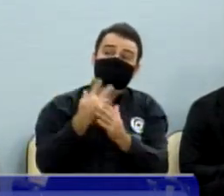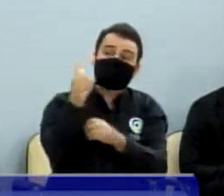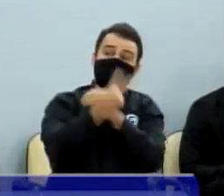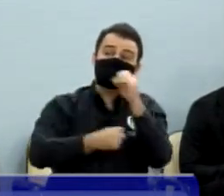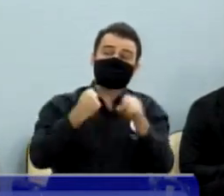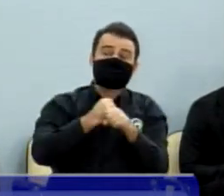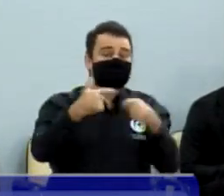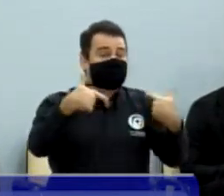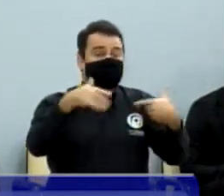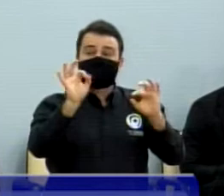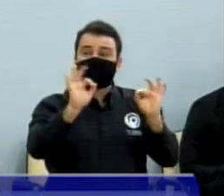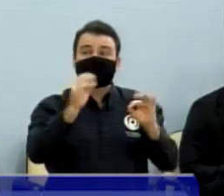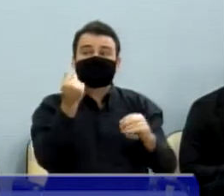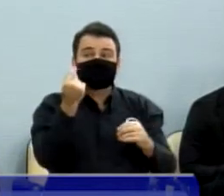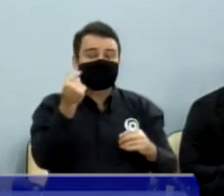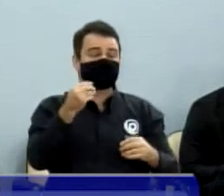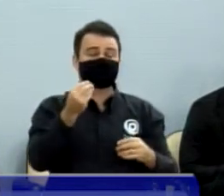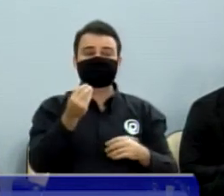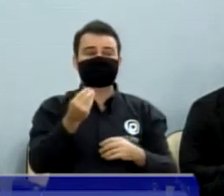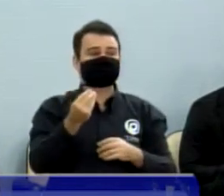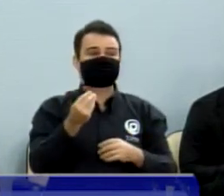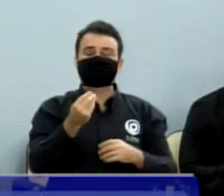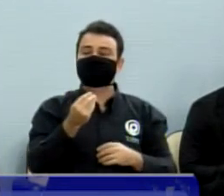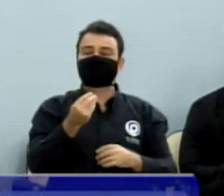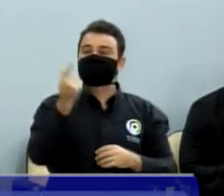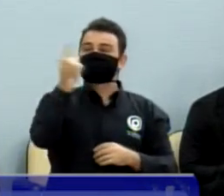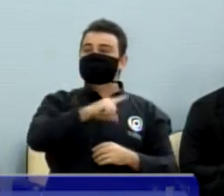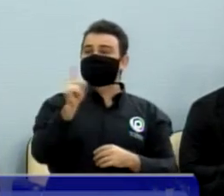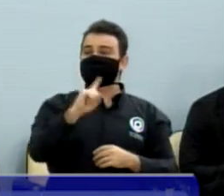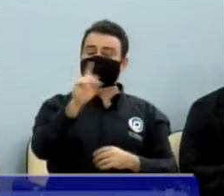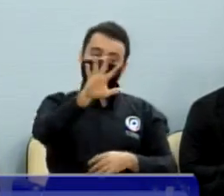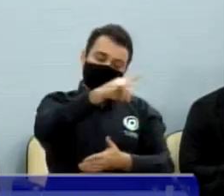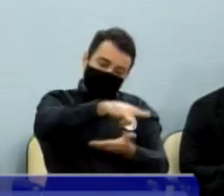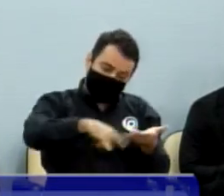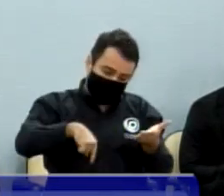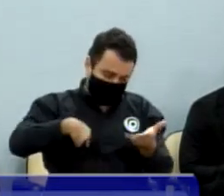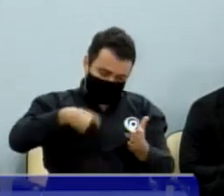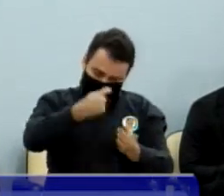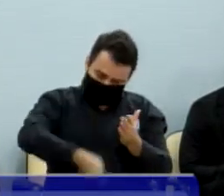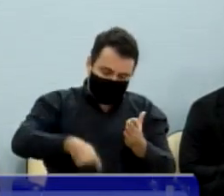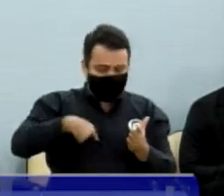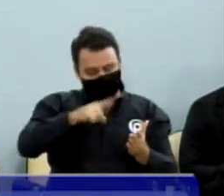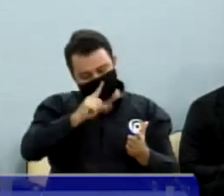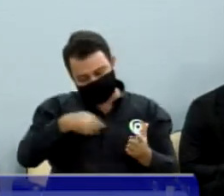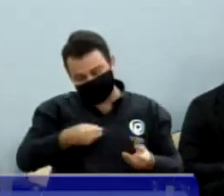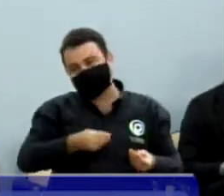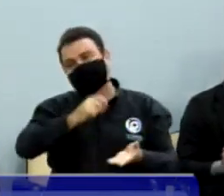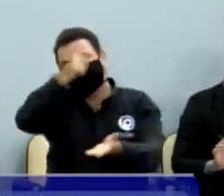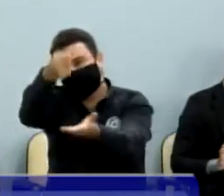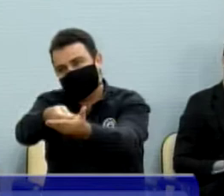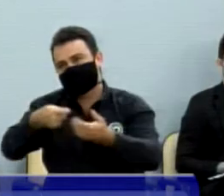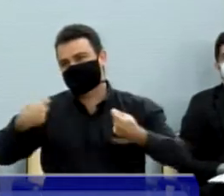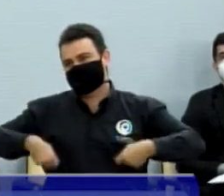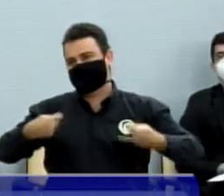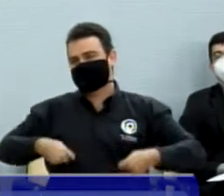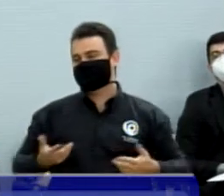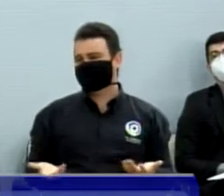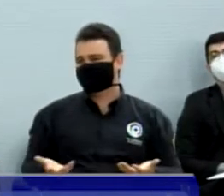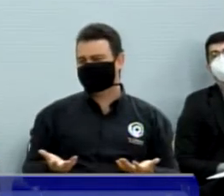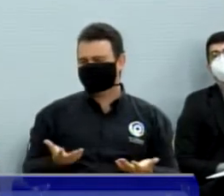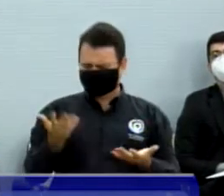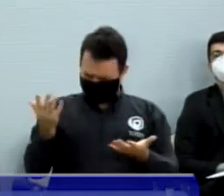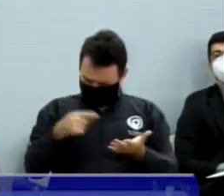dessa taxa de funcionamento? A pessoa não funcionava, mas pagava a taxa de funcionamento. Então eu sou contra, não por causa desse quadrinho